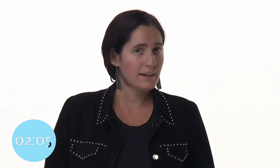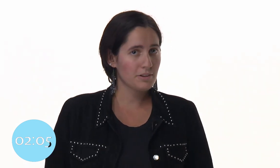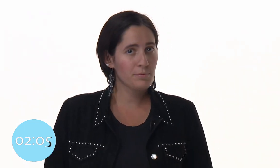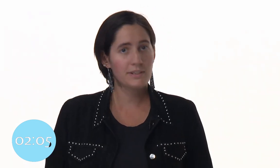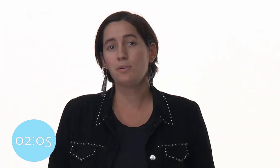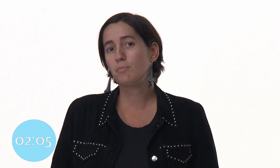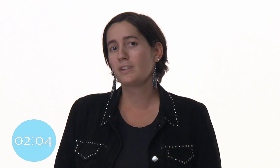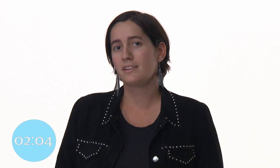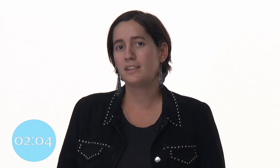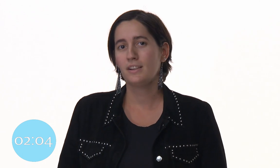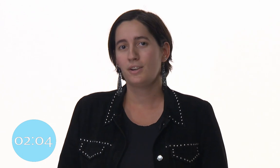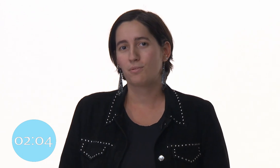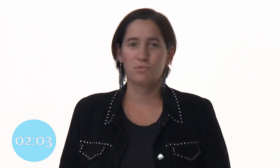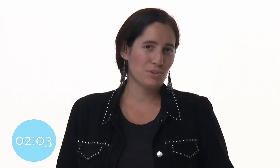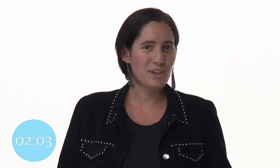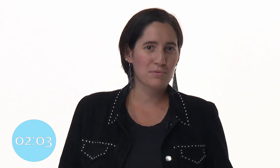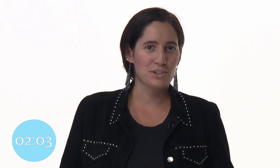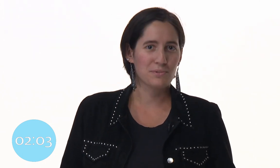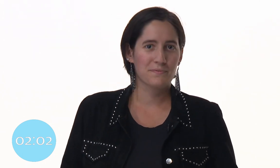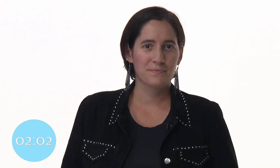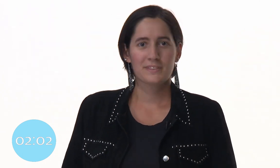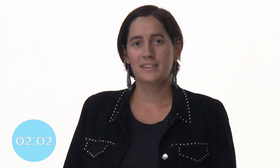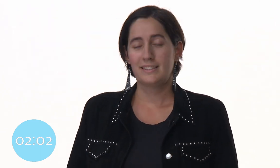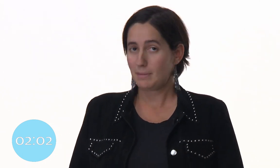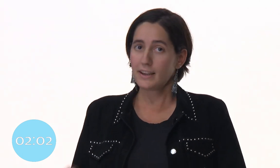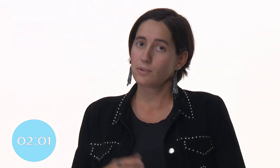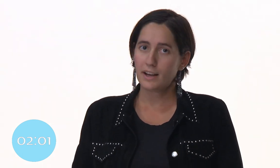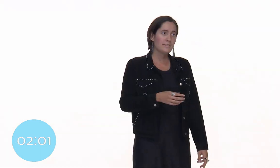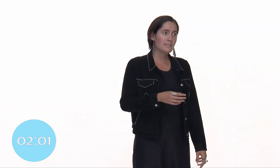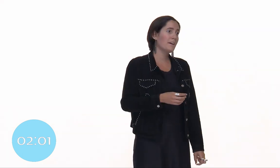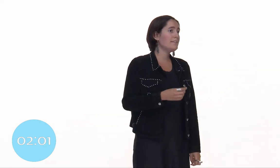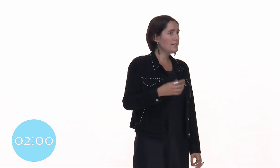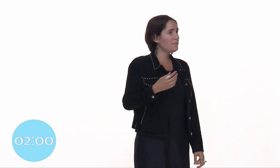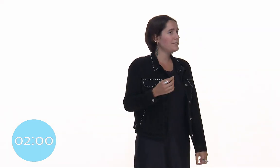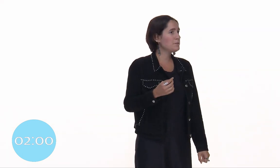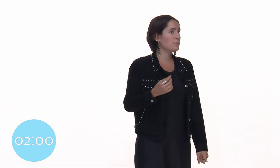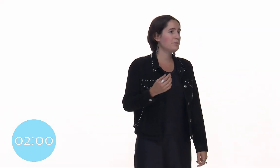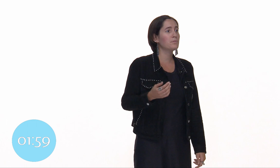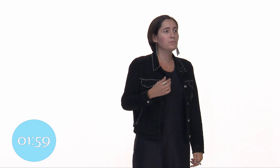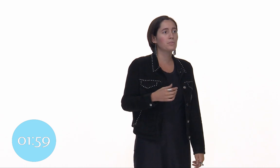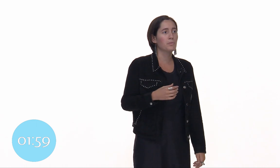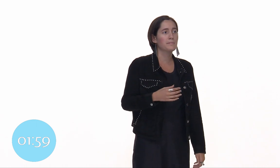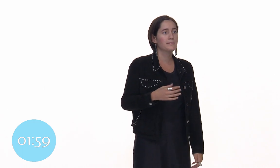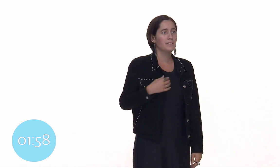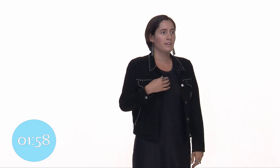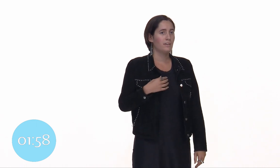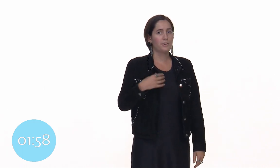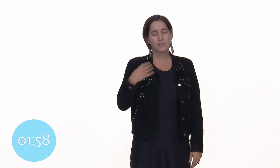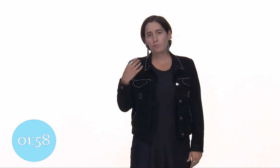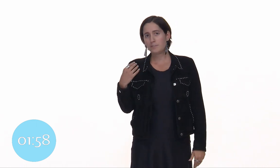exemple celle de la mousse à raser, ou de votre cappuccino. Ces matériaux-là s'avèrent déjà efficaces pour lutter contre le bruit. Lorsqu'un son est